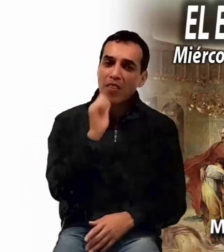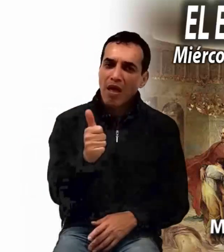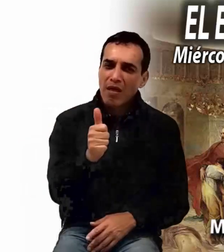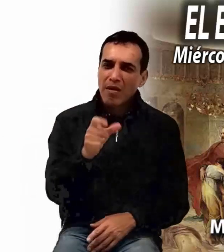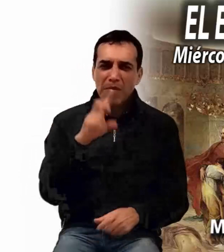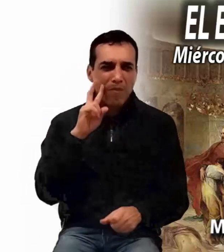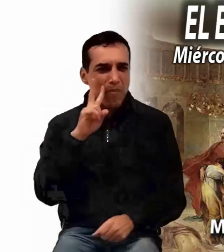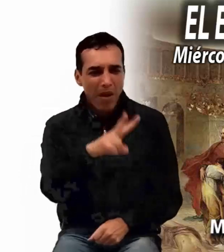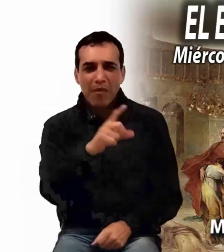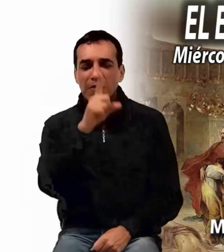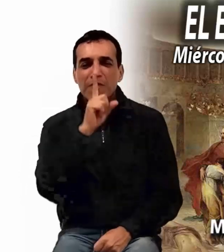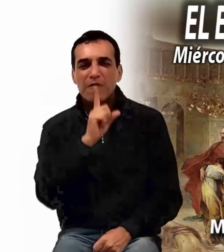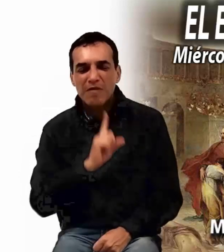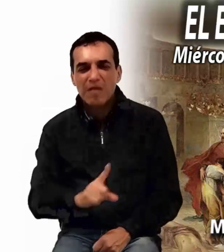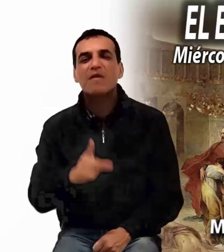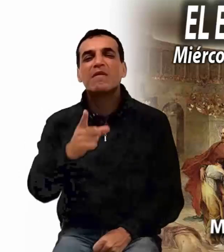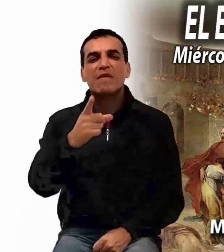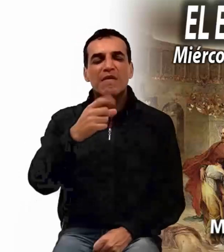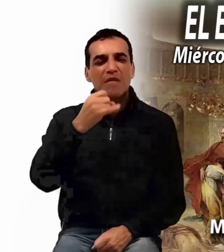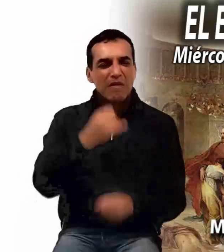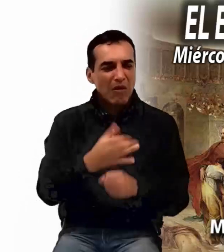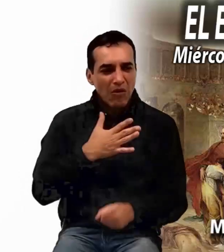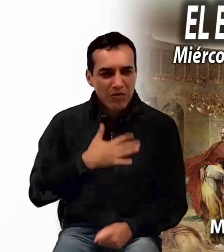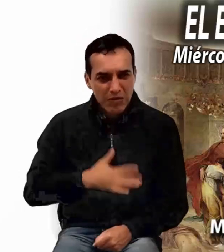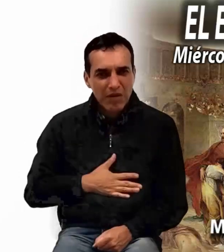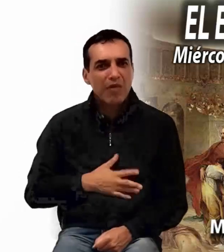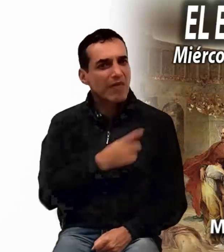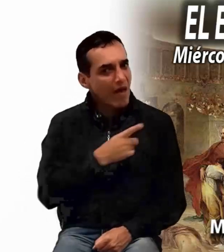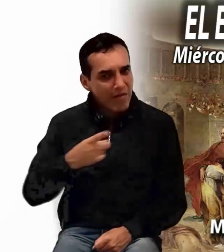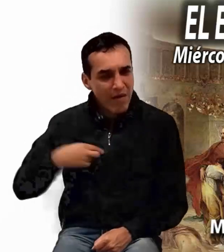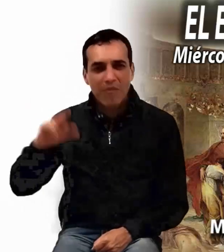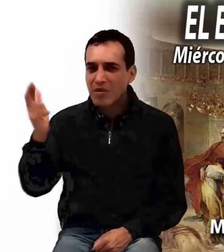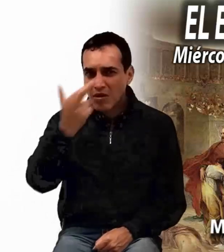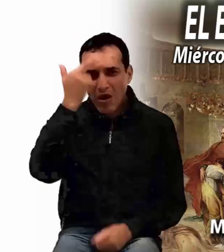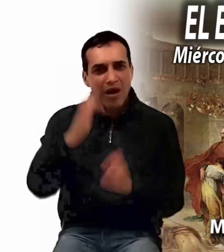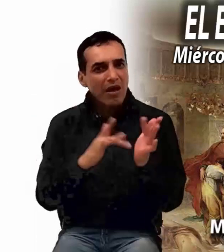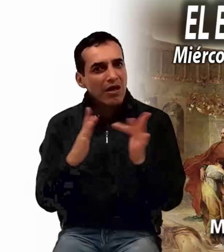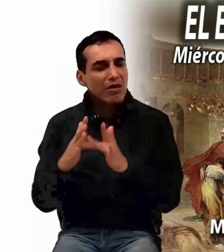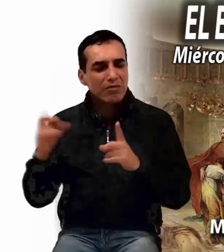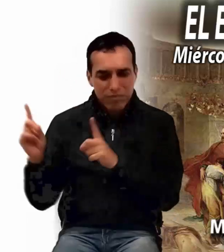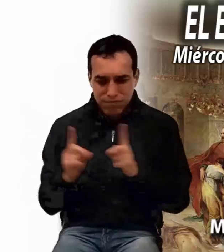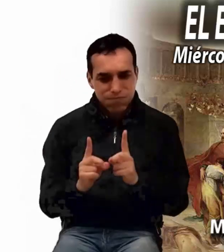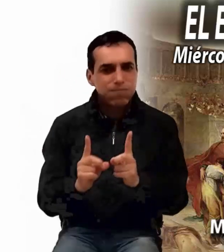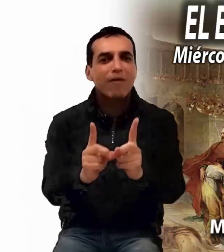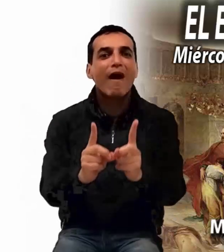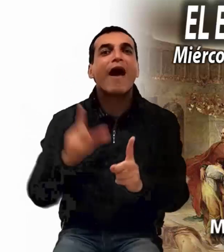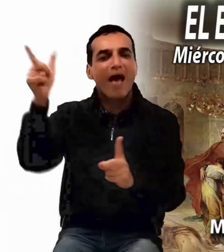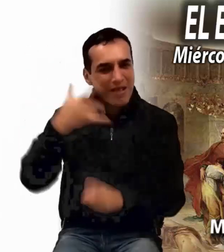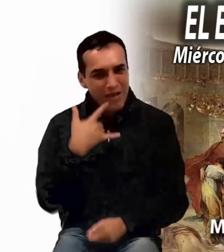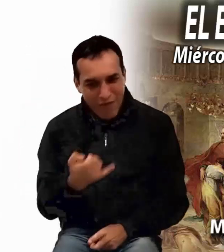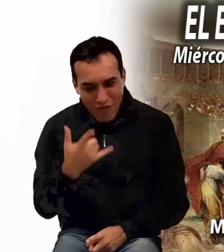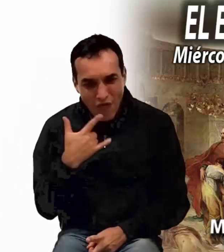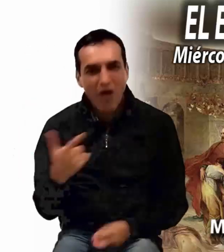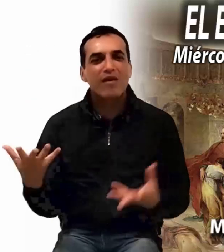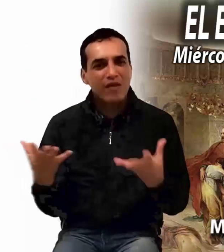Recordemos que Cristo está presente. Camina con nosotros, lucha con nosotros